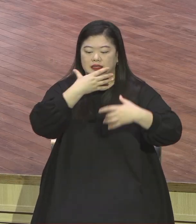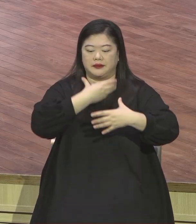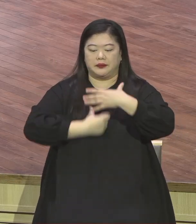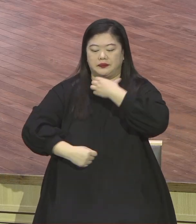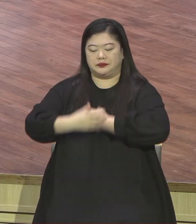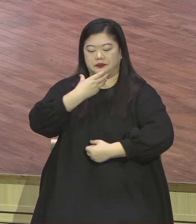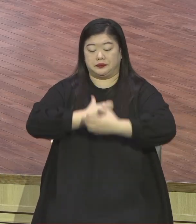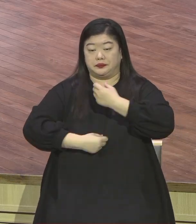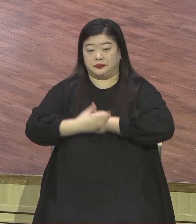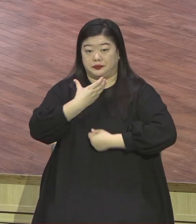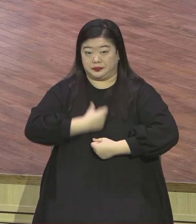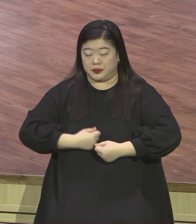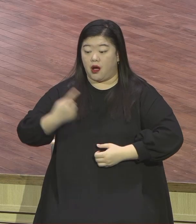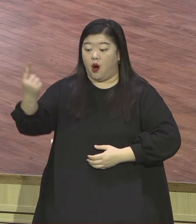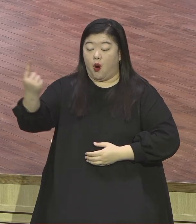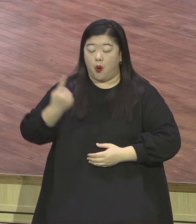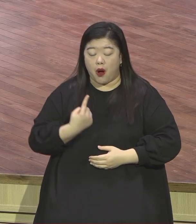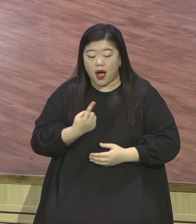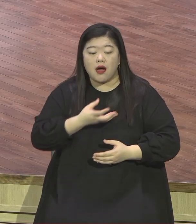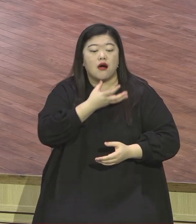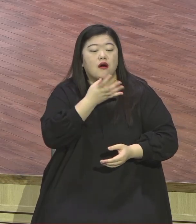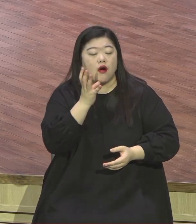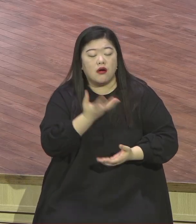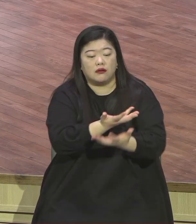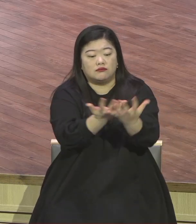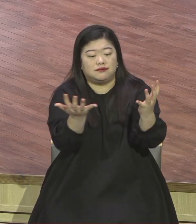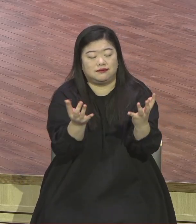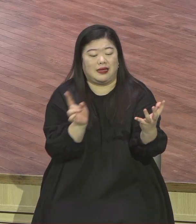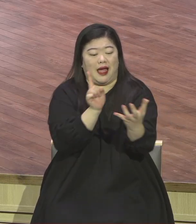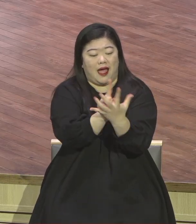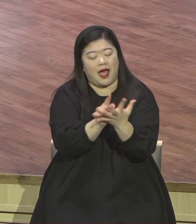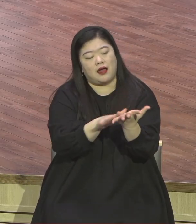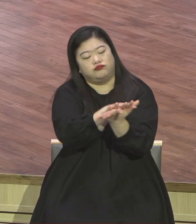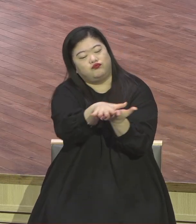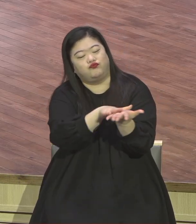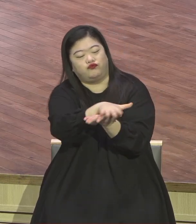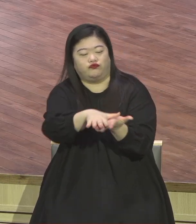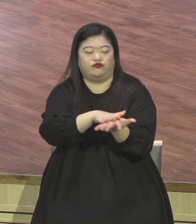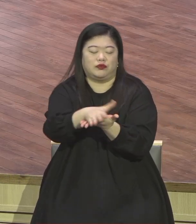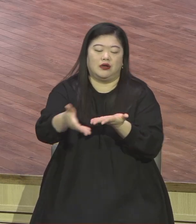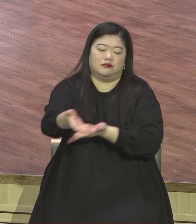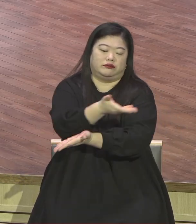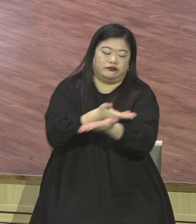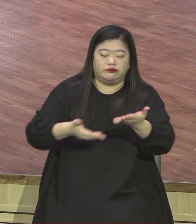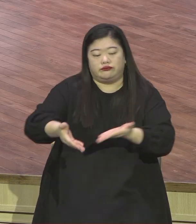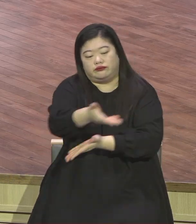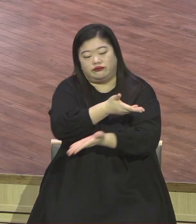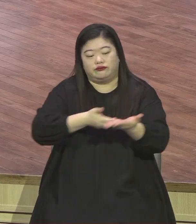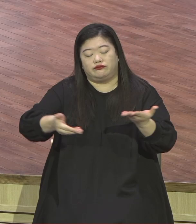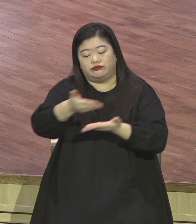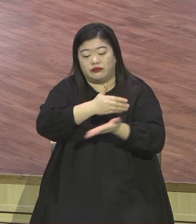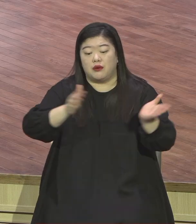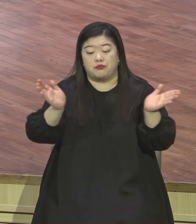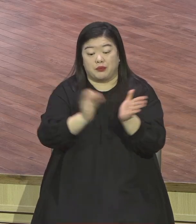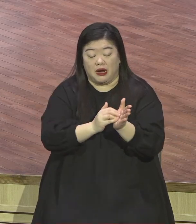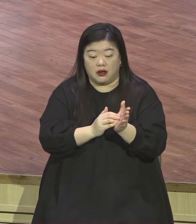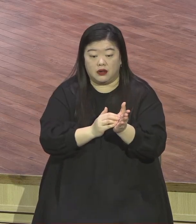요양원 노인들하고 그렇게 함께 같이 이렇게 노인들을 즐겁게 해주고